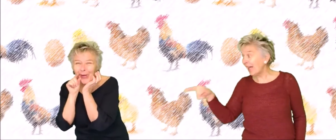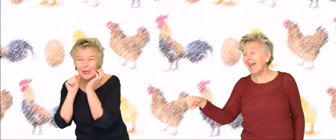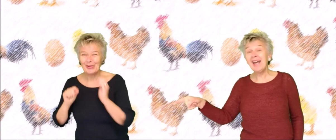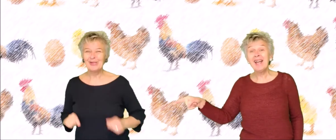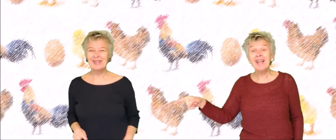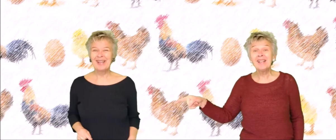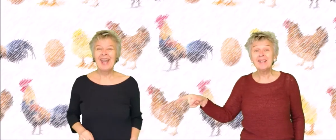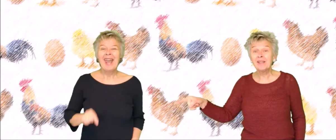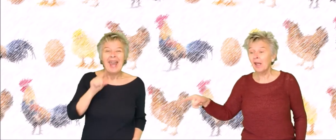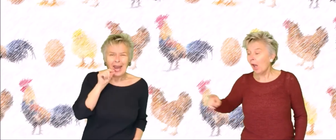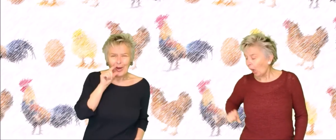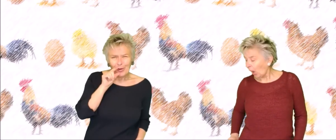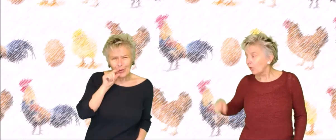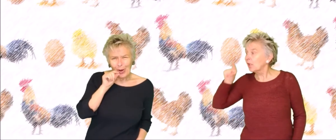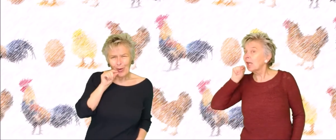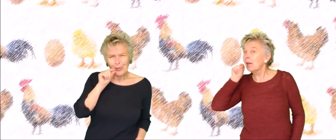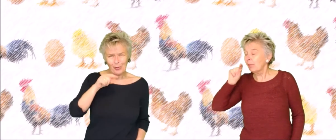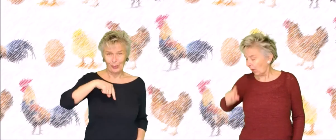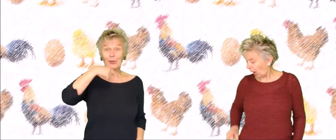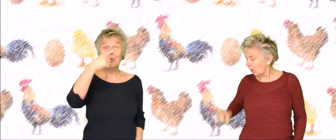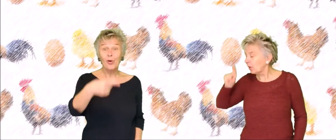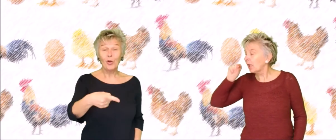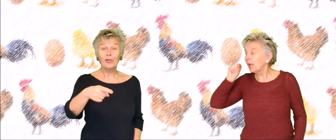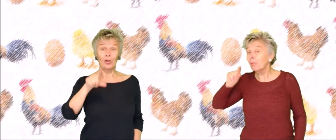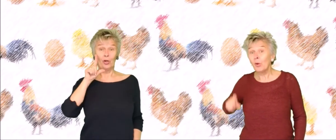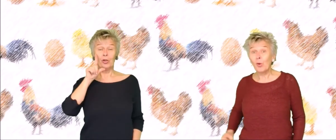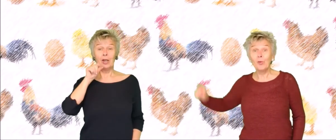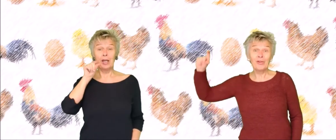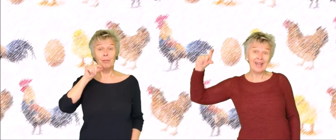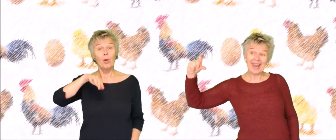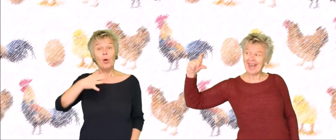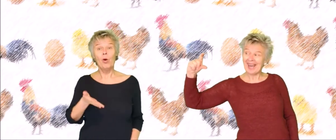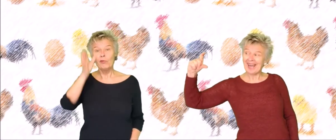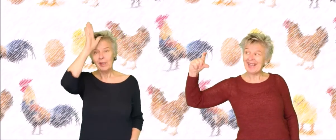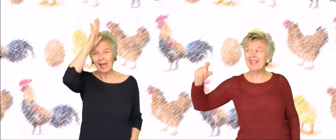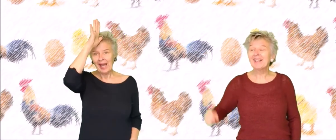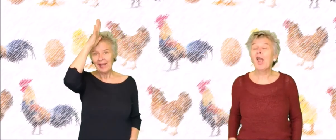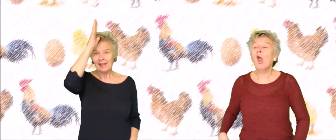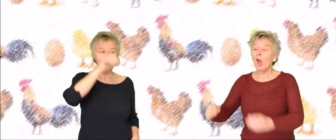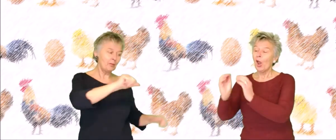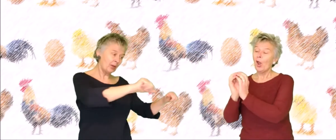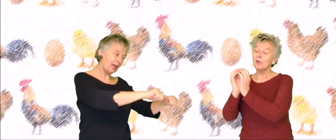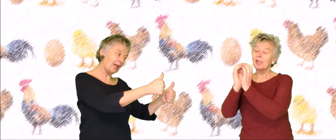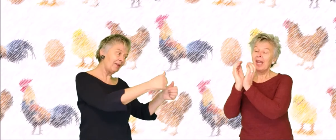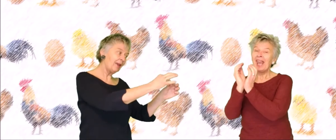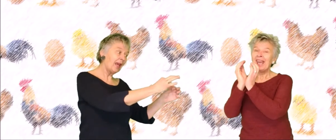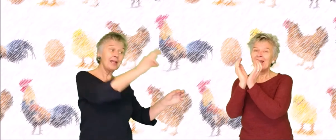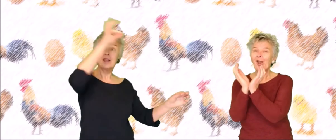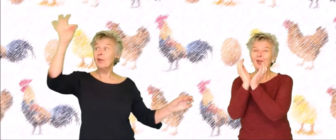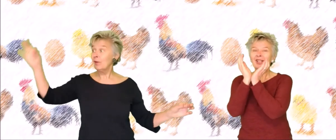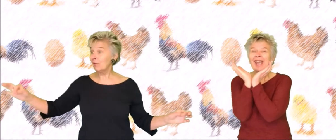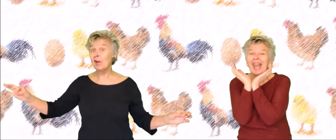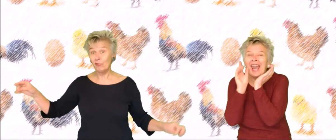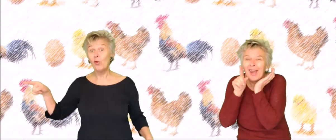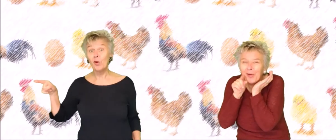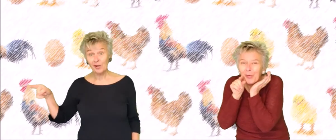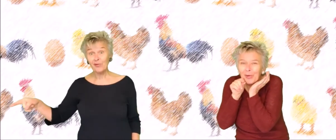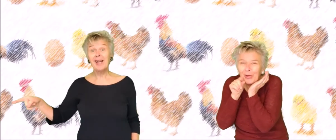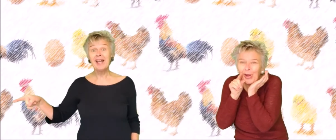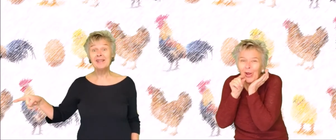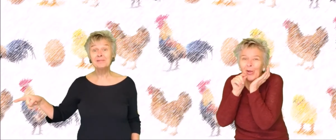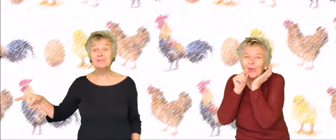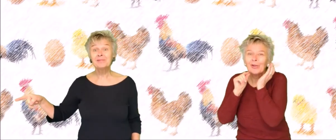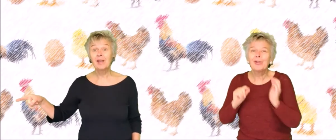kuiken.